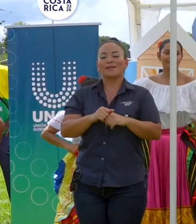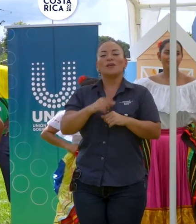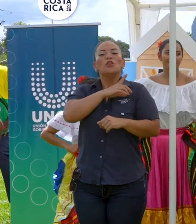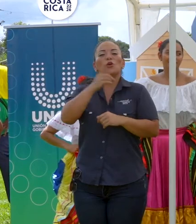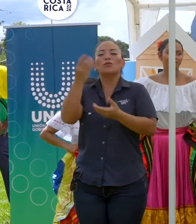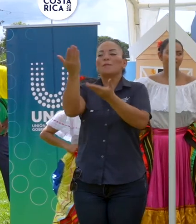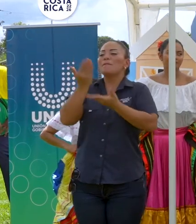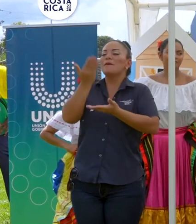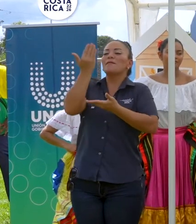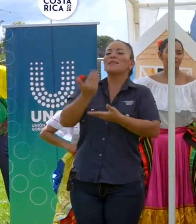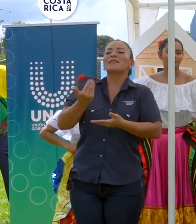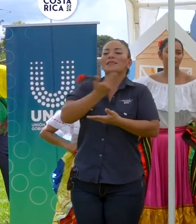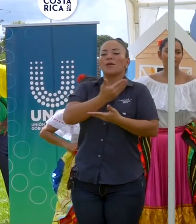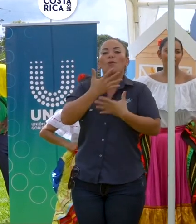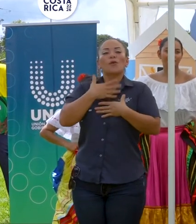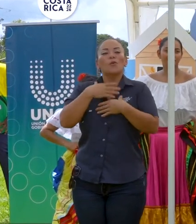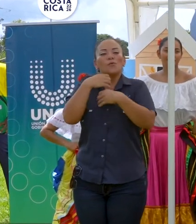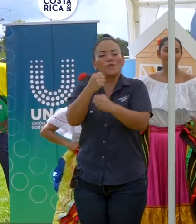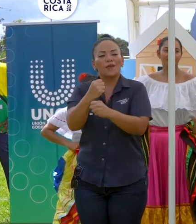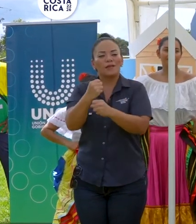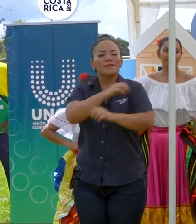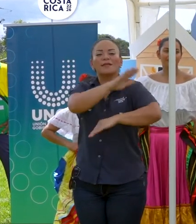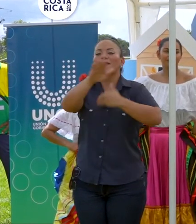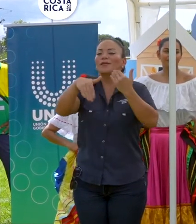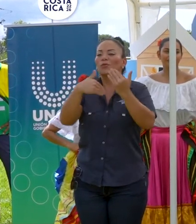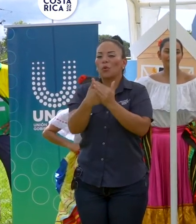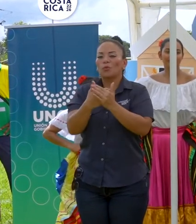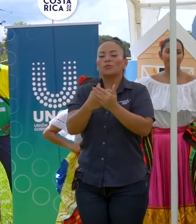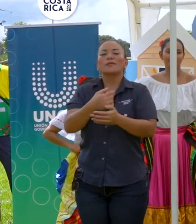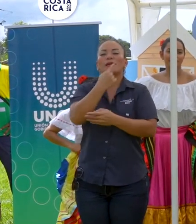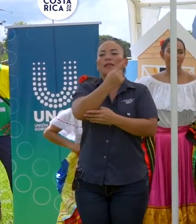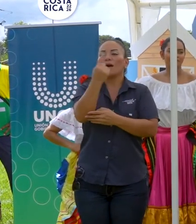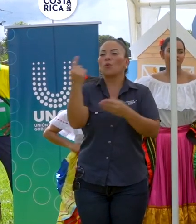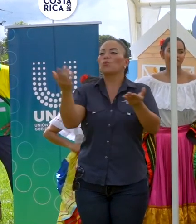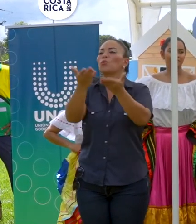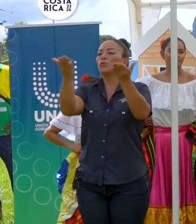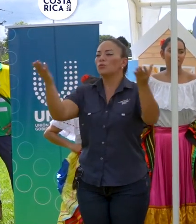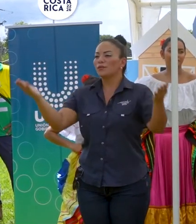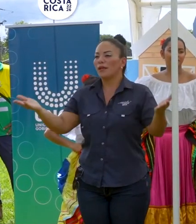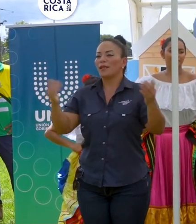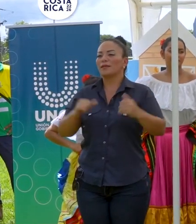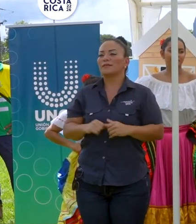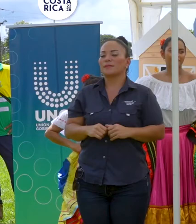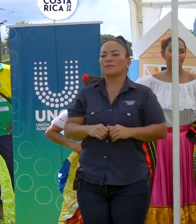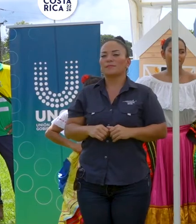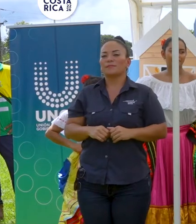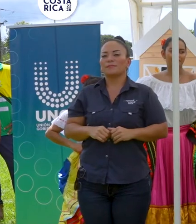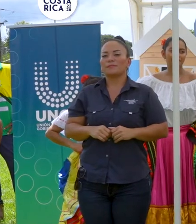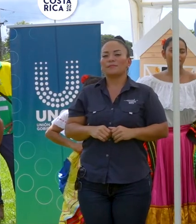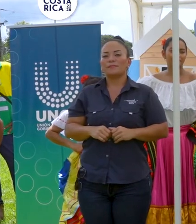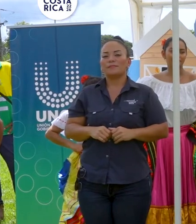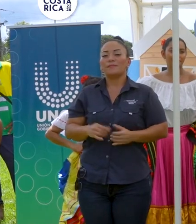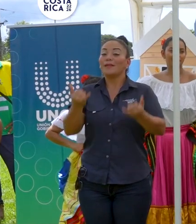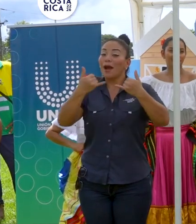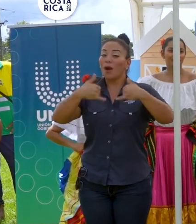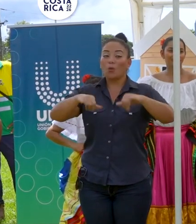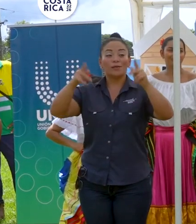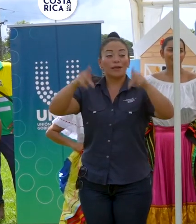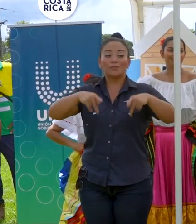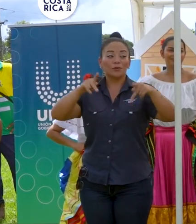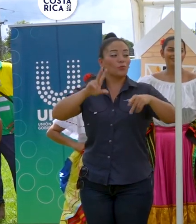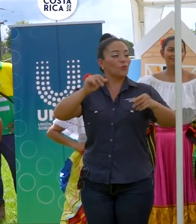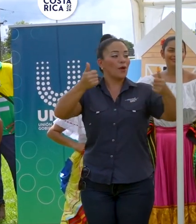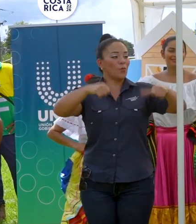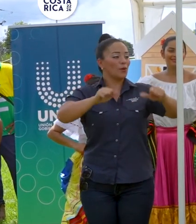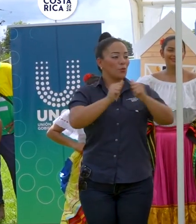Dios con la confianza de todos y cada uno de ustedes. Aún de los que no están de acuerdo